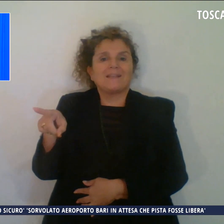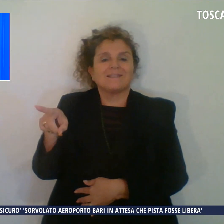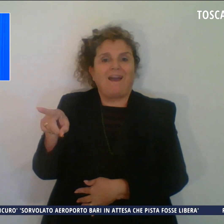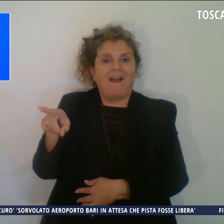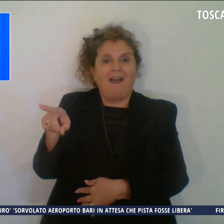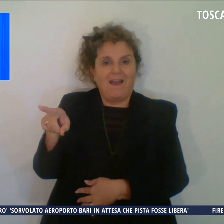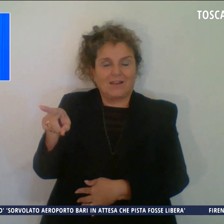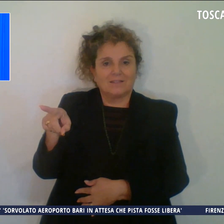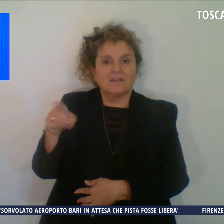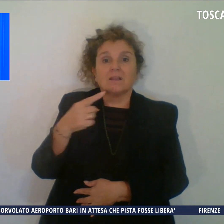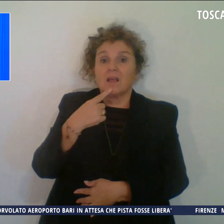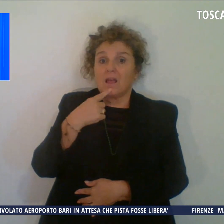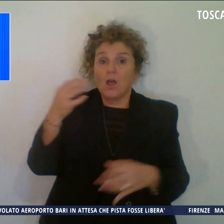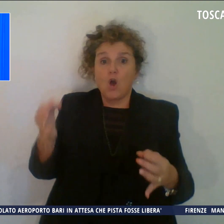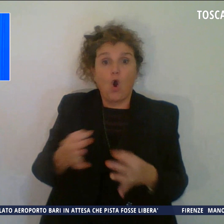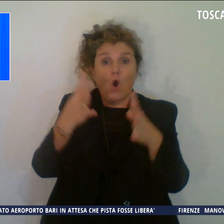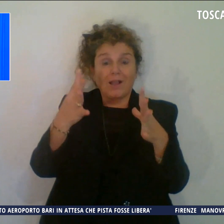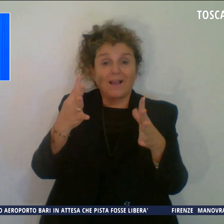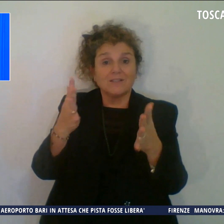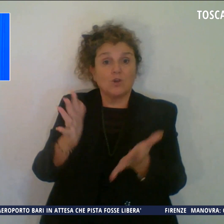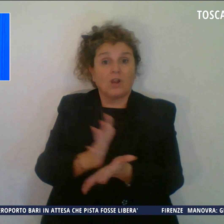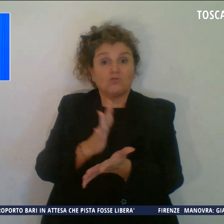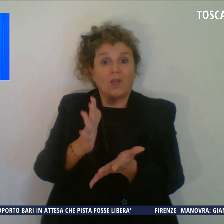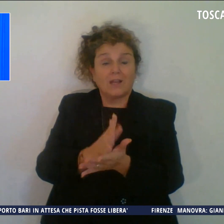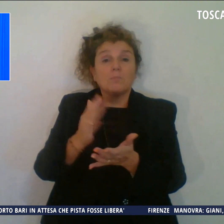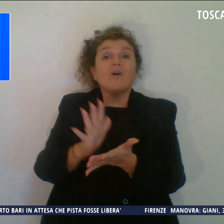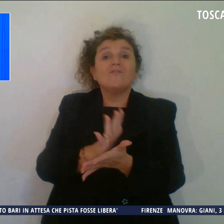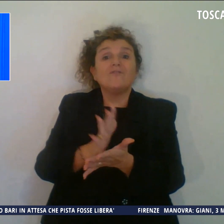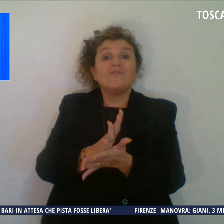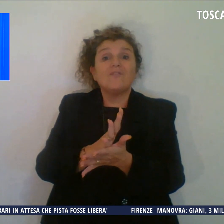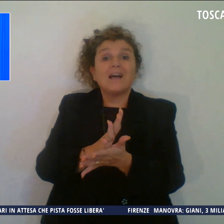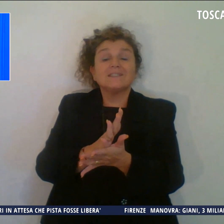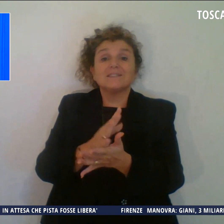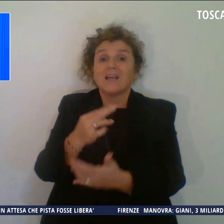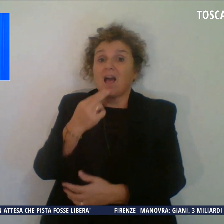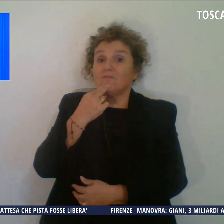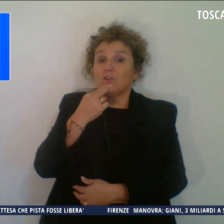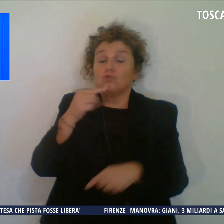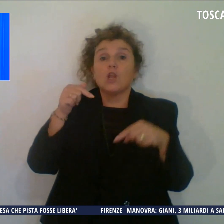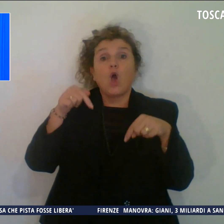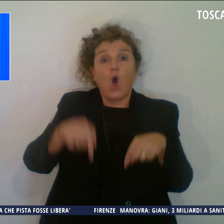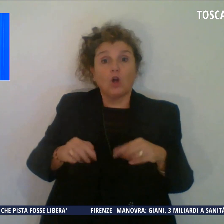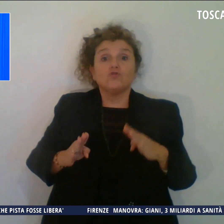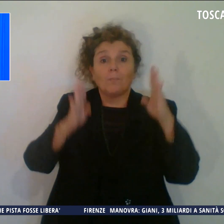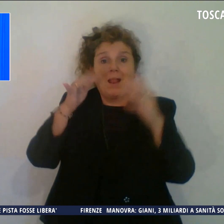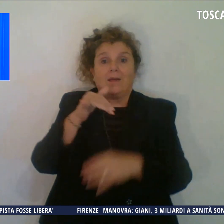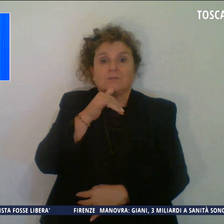occasione della cerimonia per la festa della Polizia Municipale, oggi a Palazzo Vecchio.